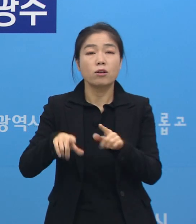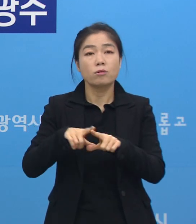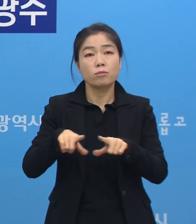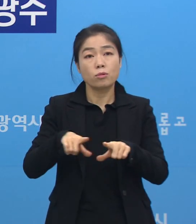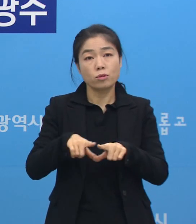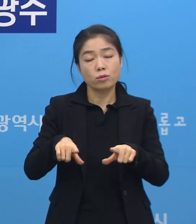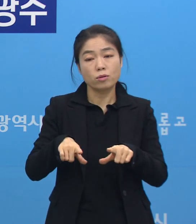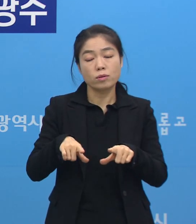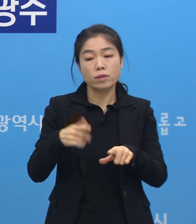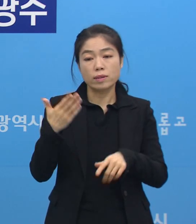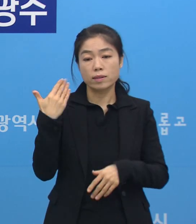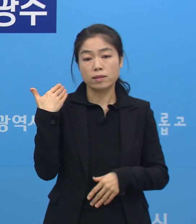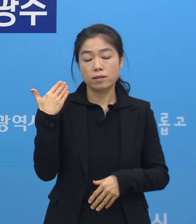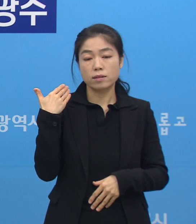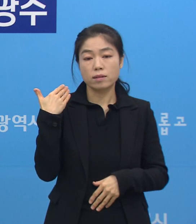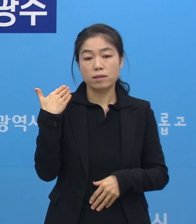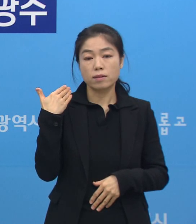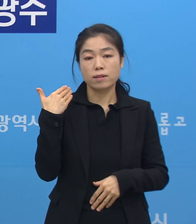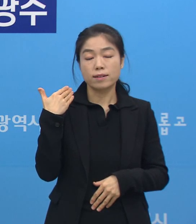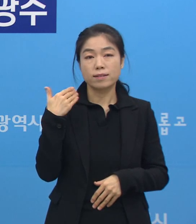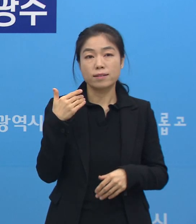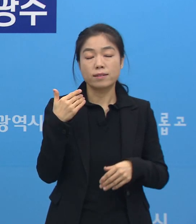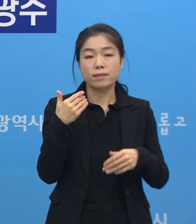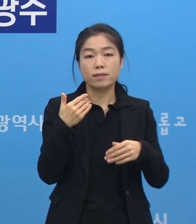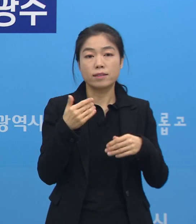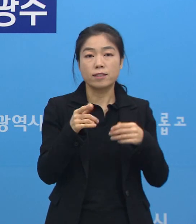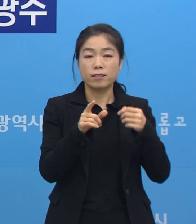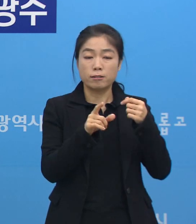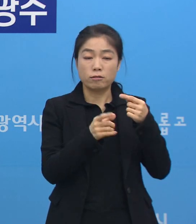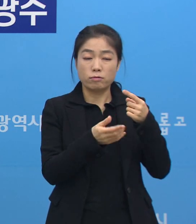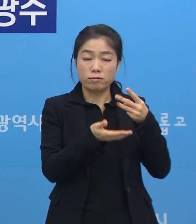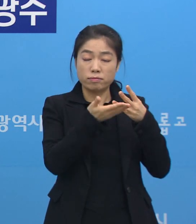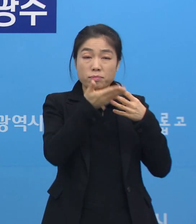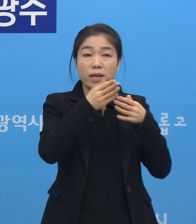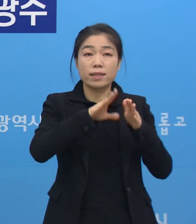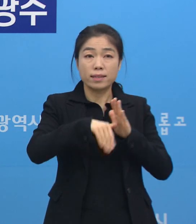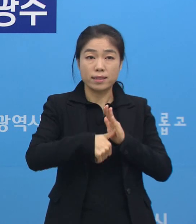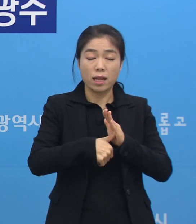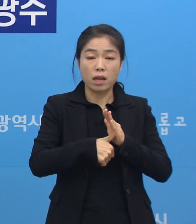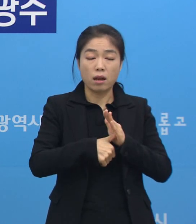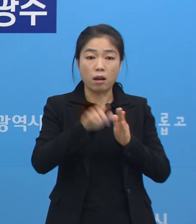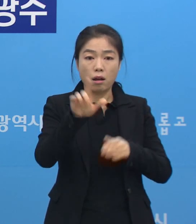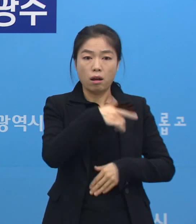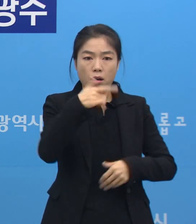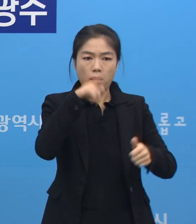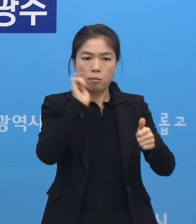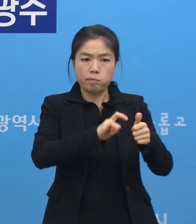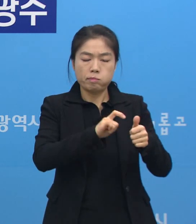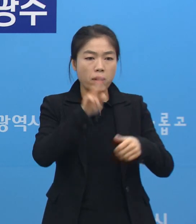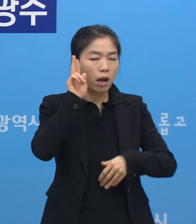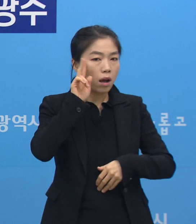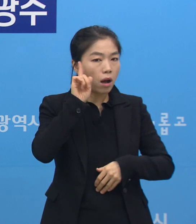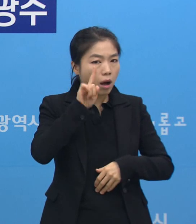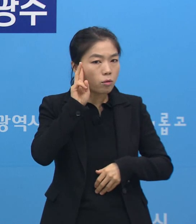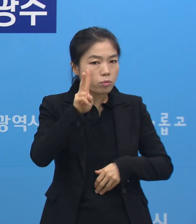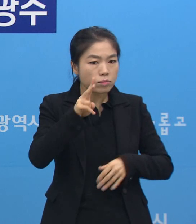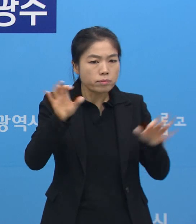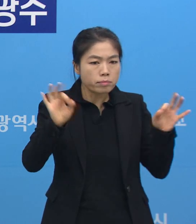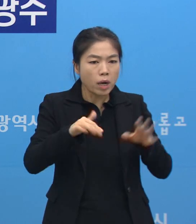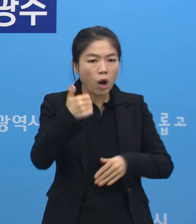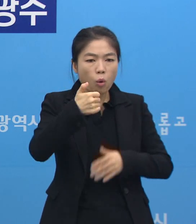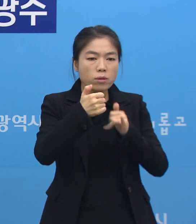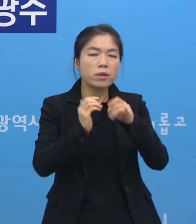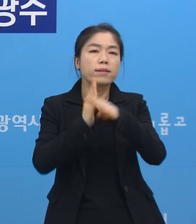지난번 상반기 때 확진자가 하루에 50명 가까이 발생, 하루에서 이틀 사이에 50명이 넘게